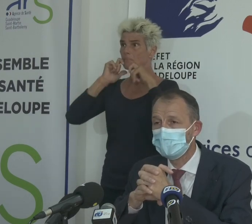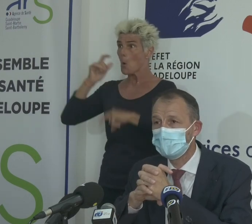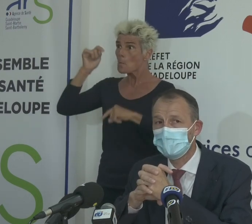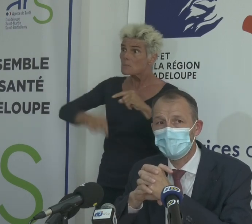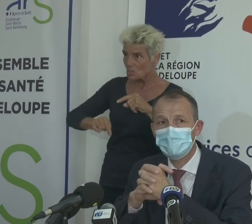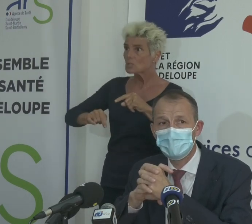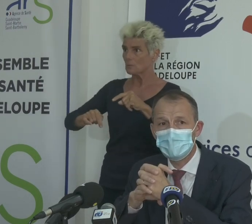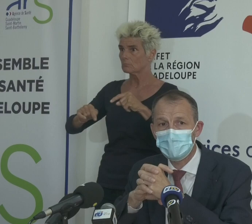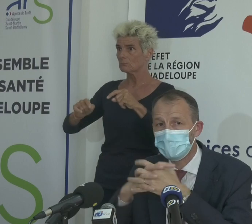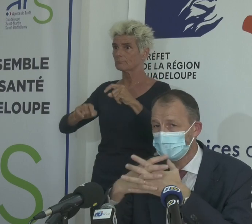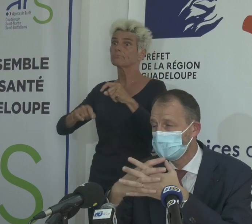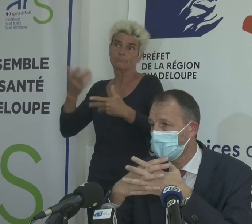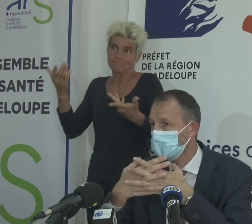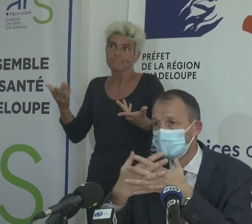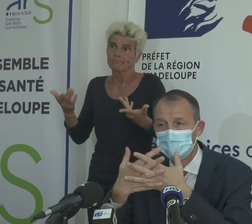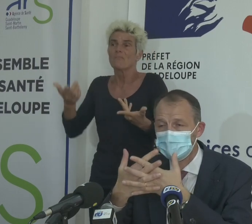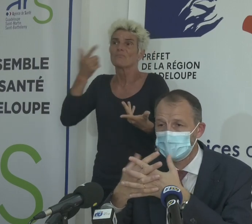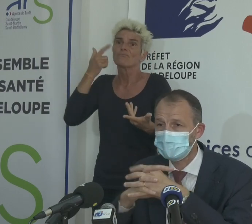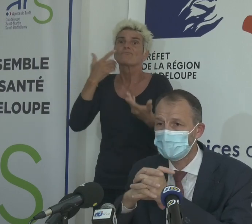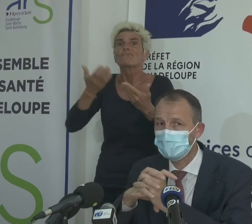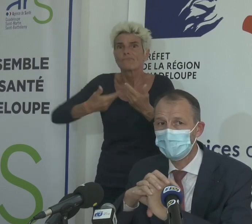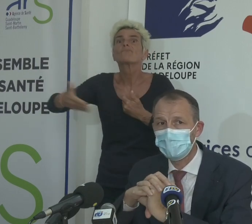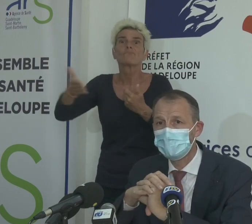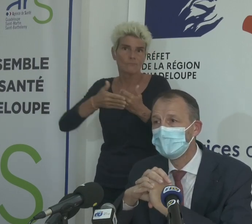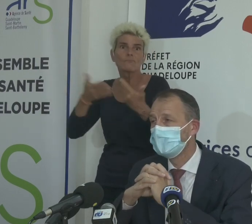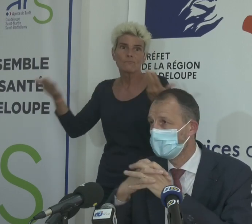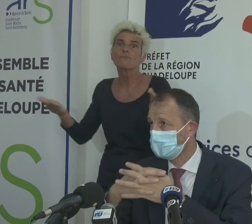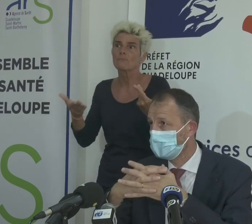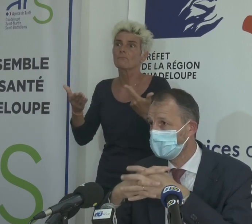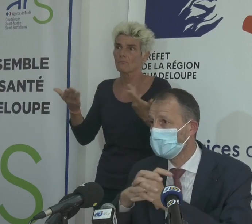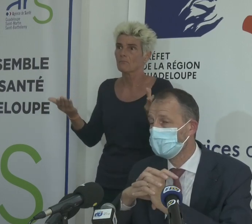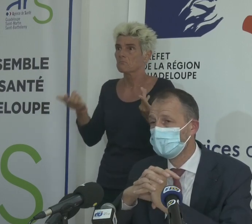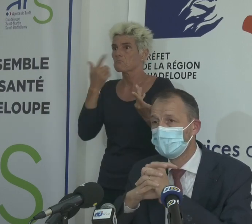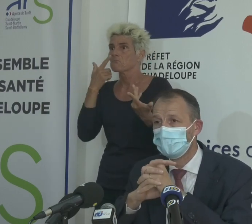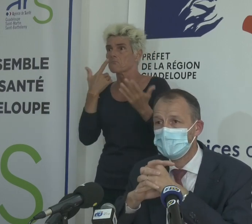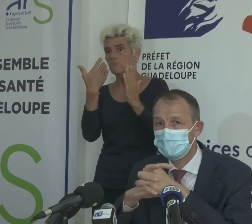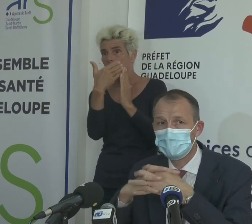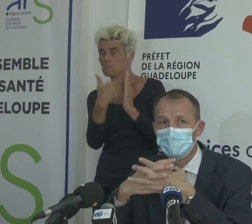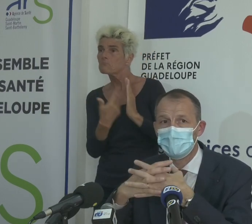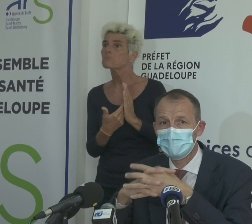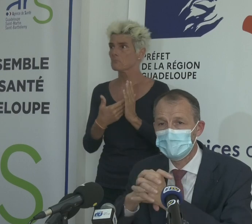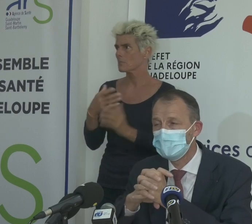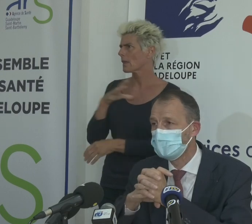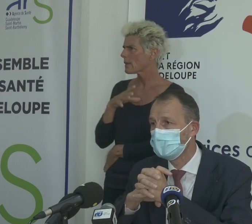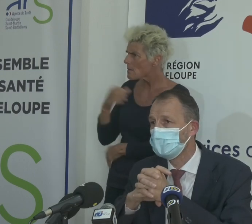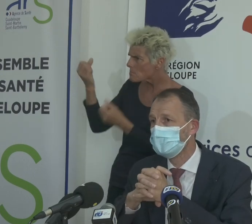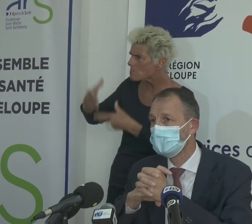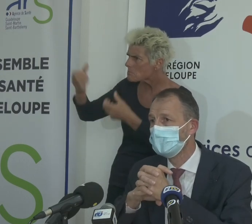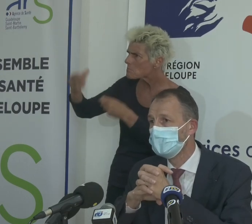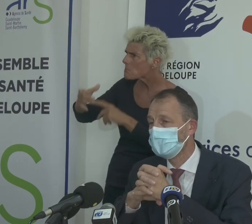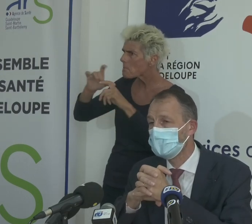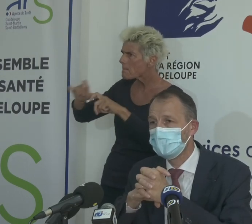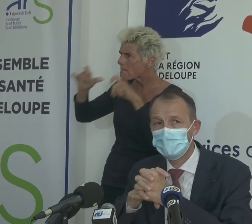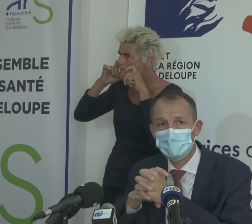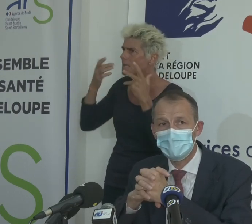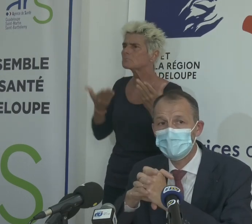doivent être portés obligatoirement. Vous verrez l'arrêté. liste un certain nombre d'endroits dans lesquels il y a beaucoup de personnes qui sont susceptibles d'évoluer,